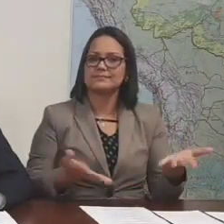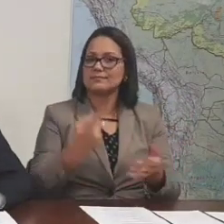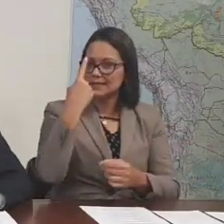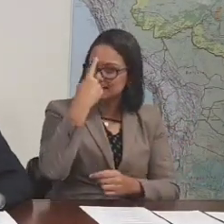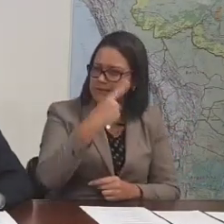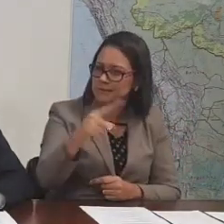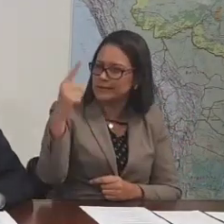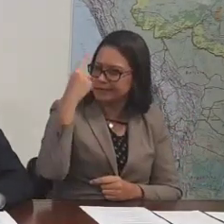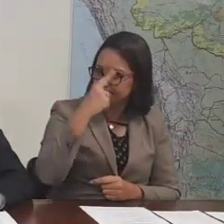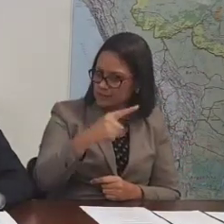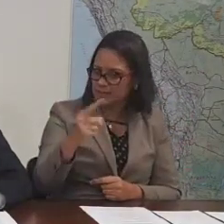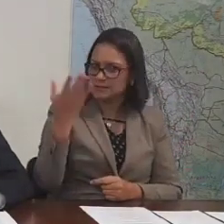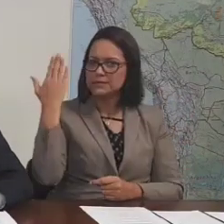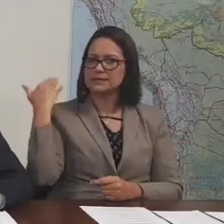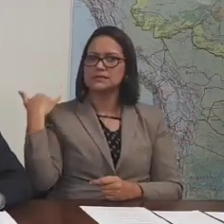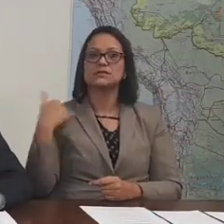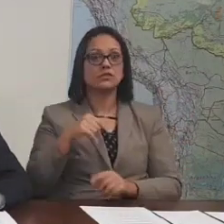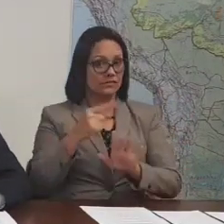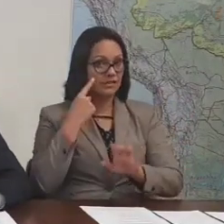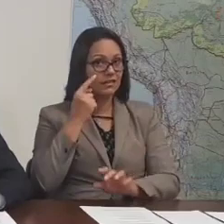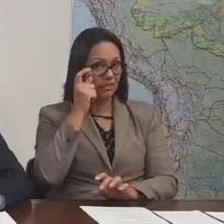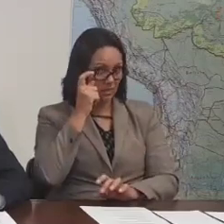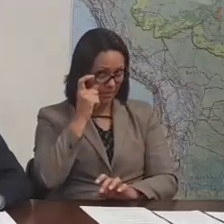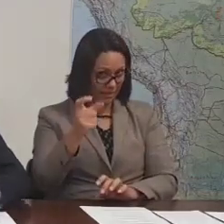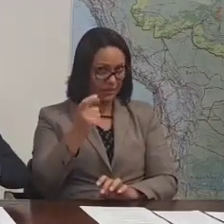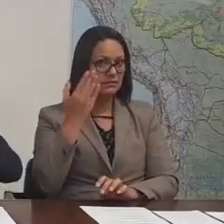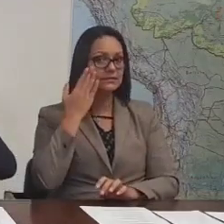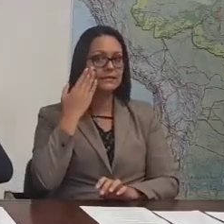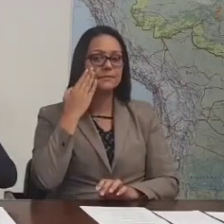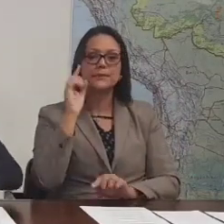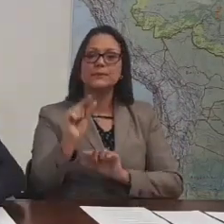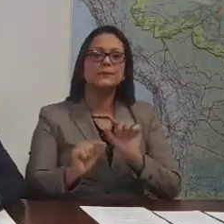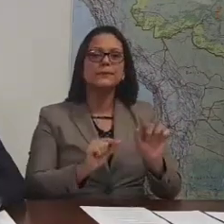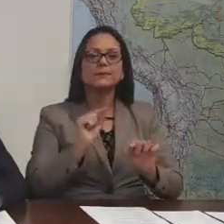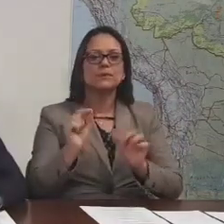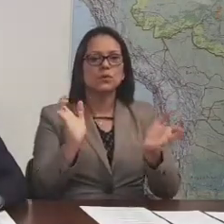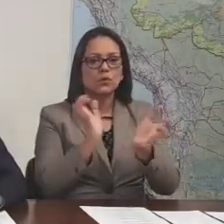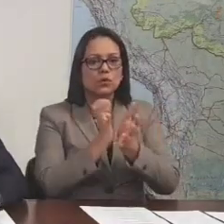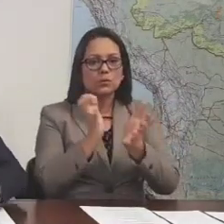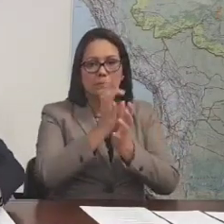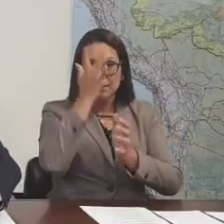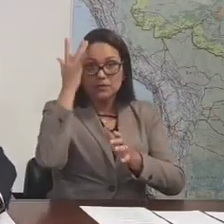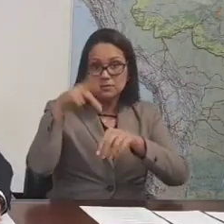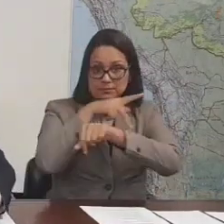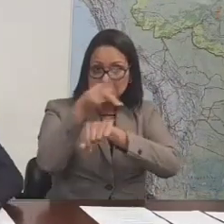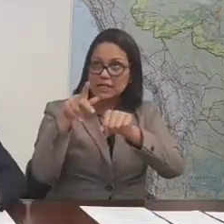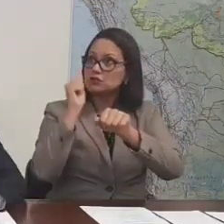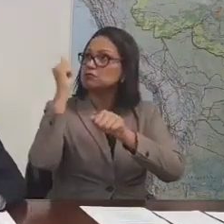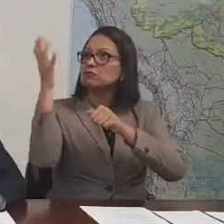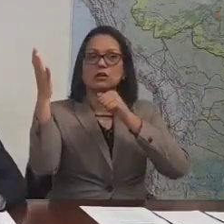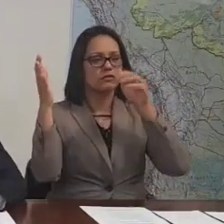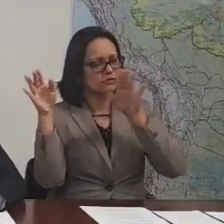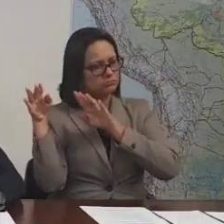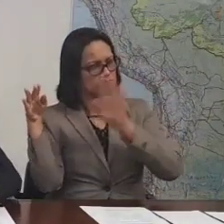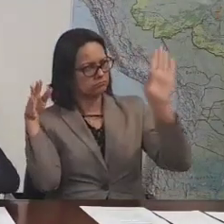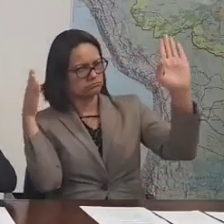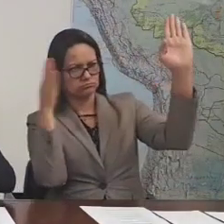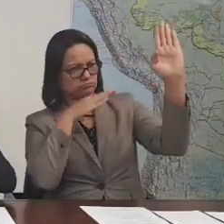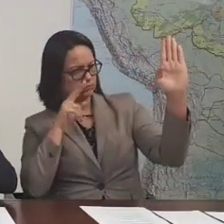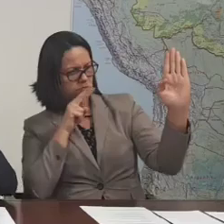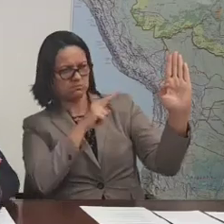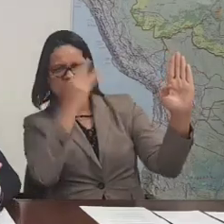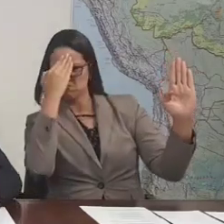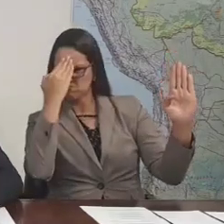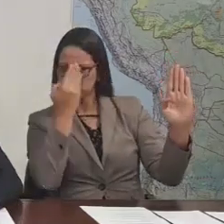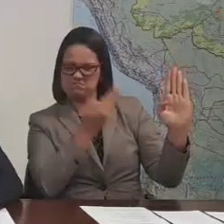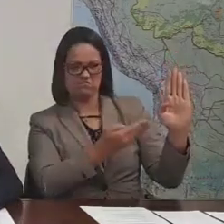semanas só a título de curiosidade, pra vocês verem, que a confiança do investidor no Brasil é enorme. Nós estamos